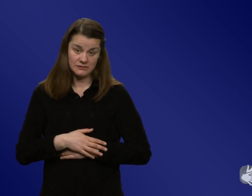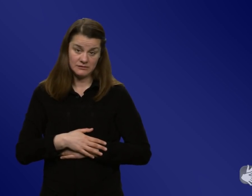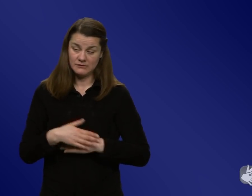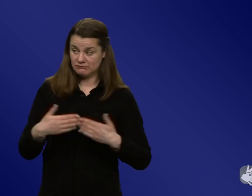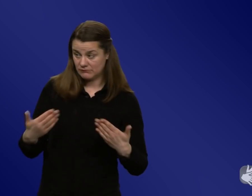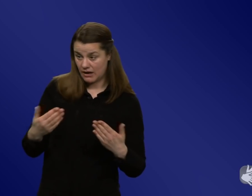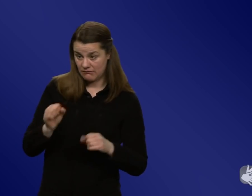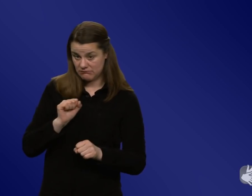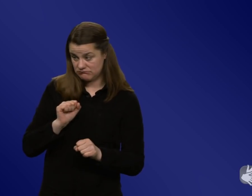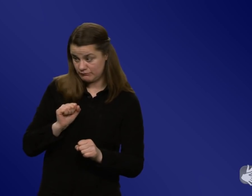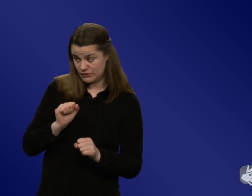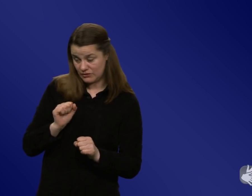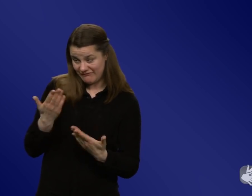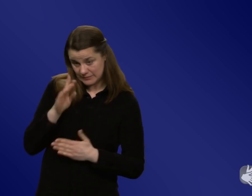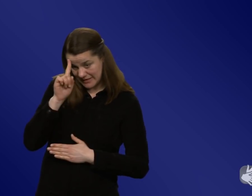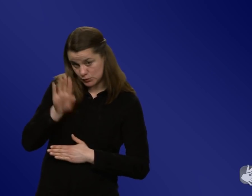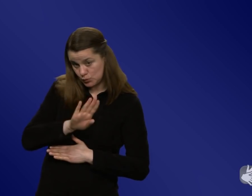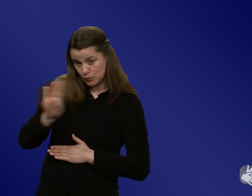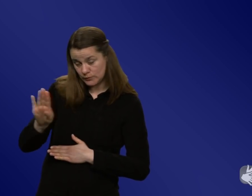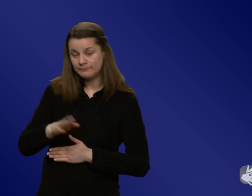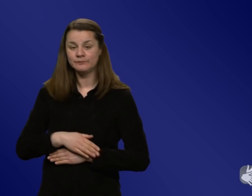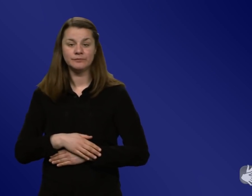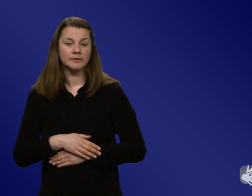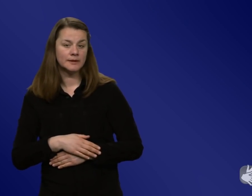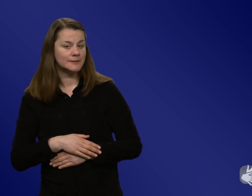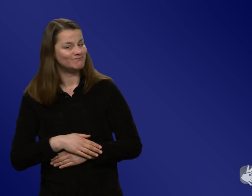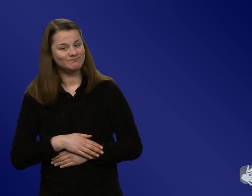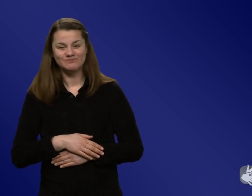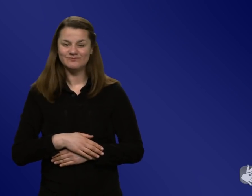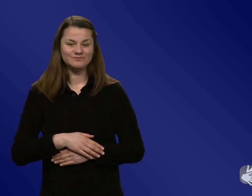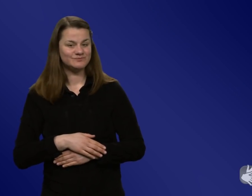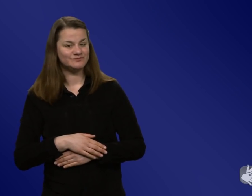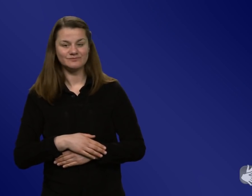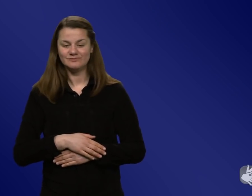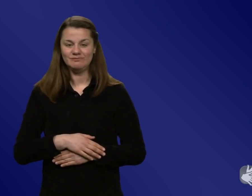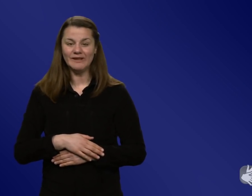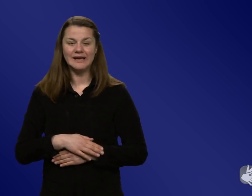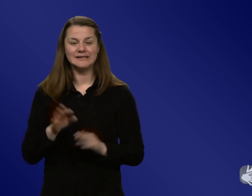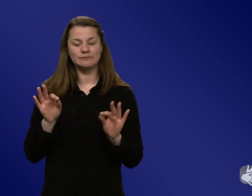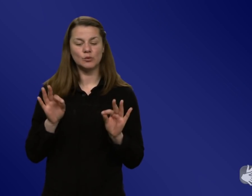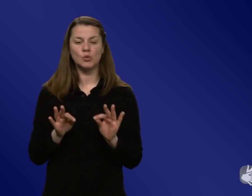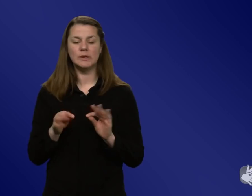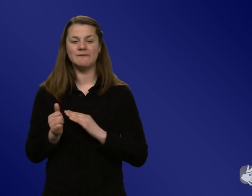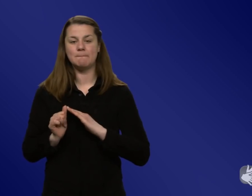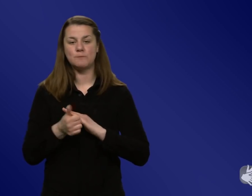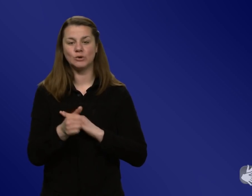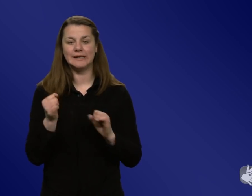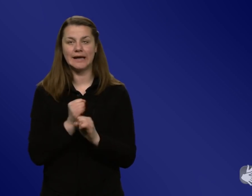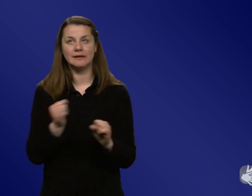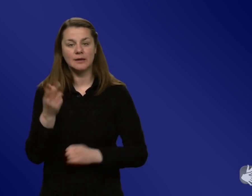Sie das wahrnehmen von hier aus? Also das kann ich nicht sehr gut beurteilen. Also ich erinnere mich nur an eine Sache. Da ging es um